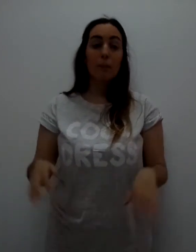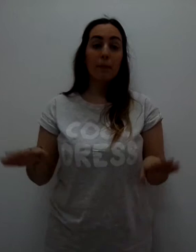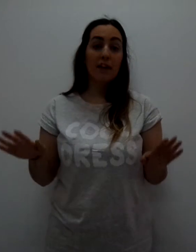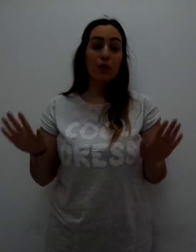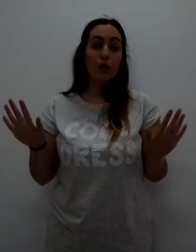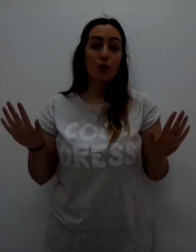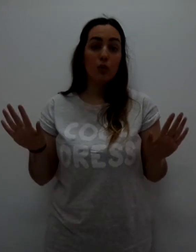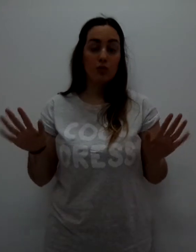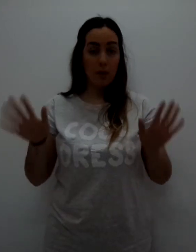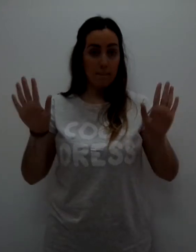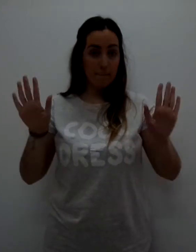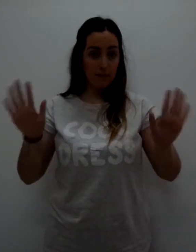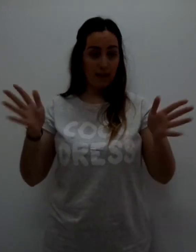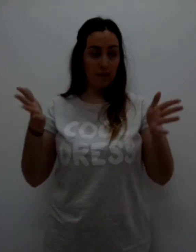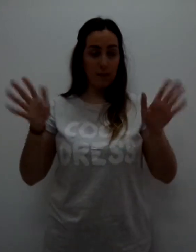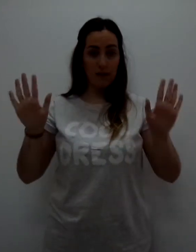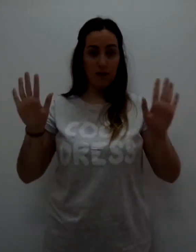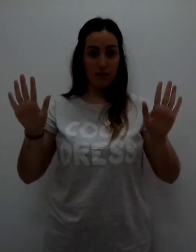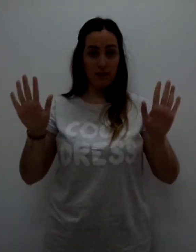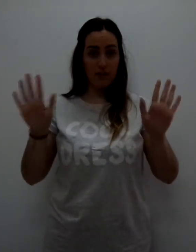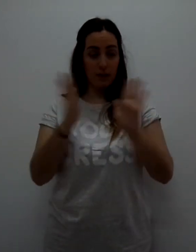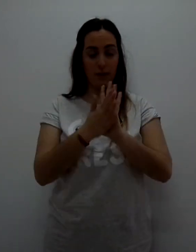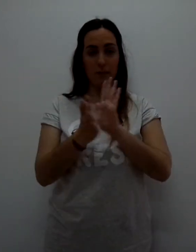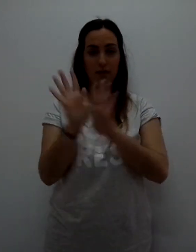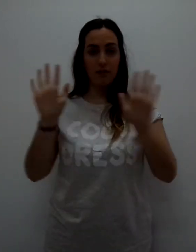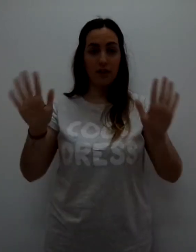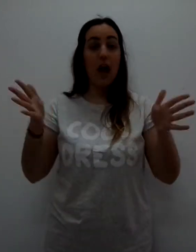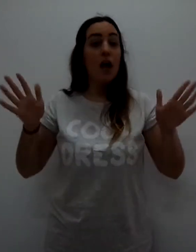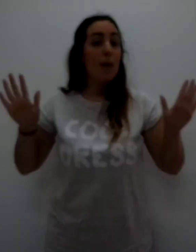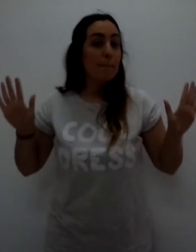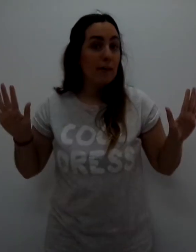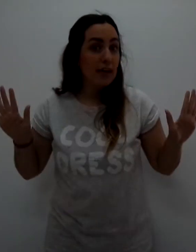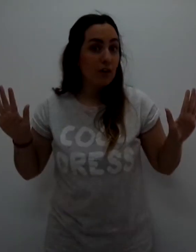Pero. Las dos manos. Las palmas hacia afuera. Pero.